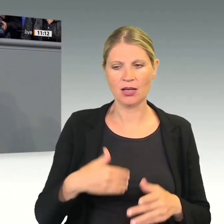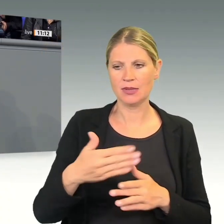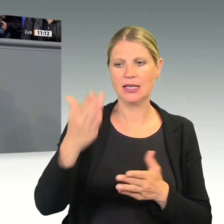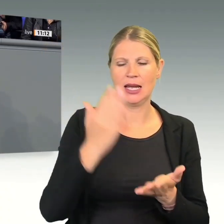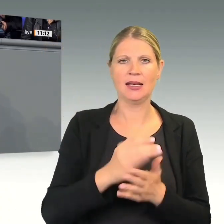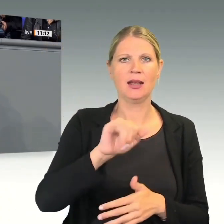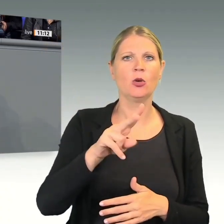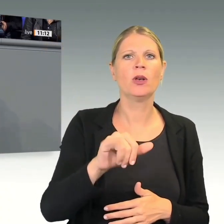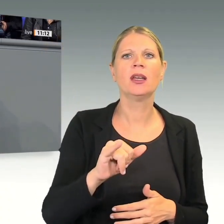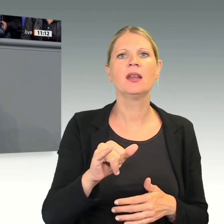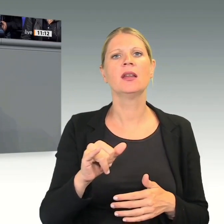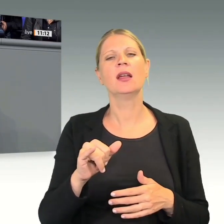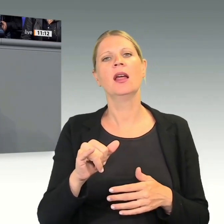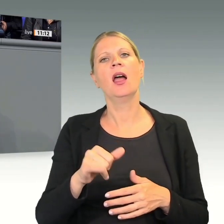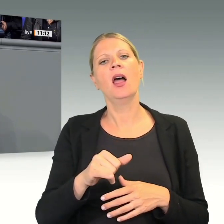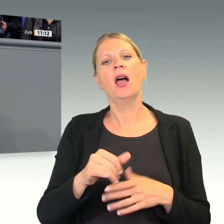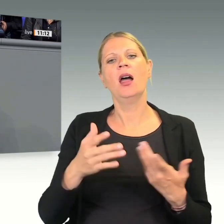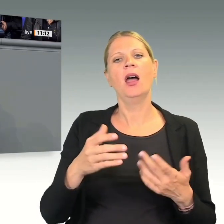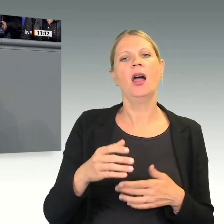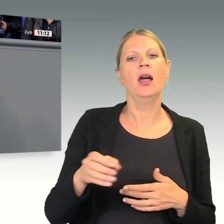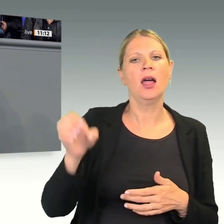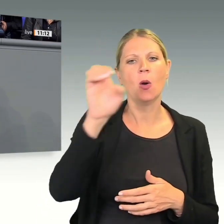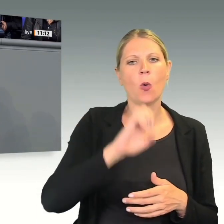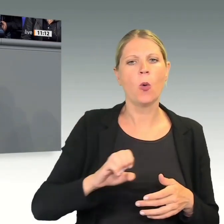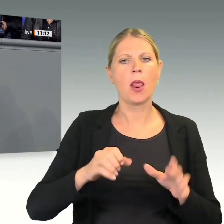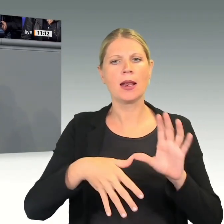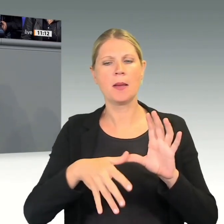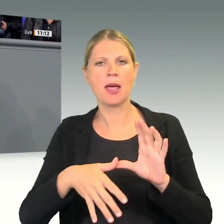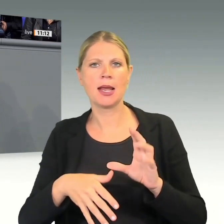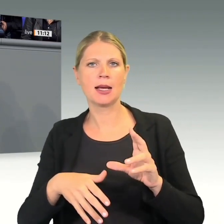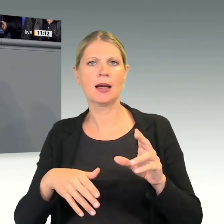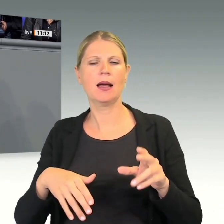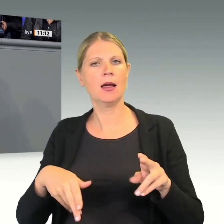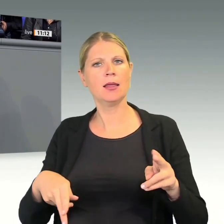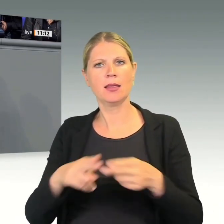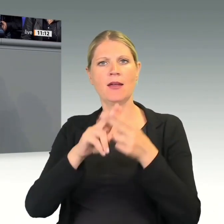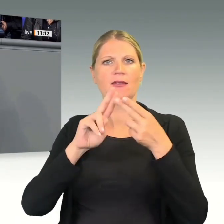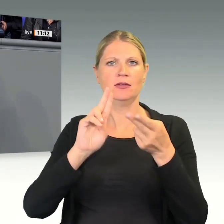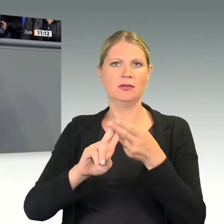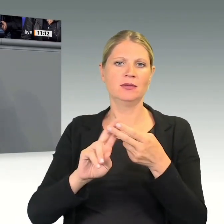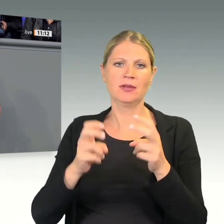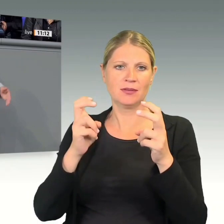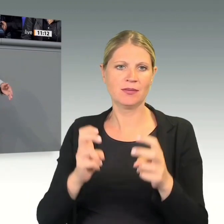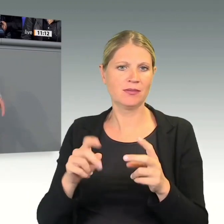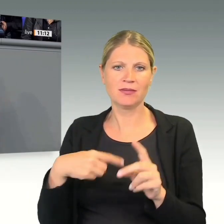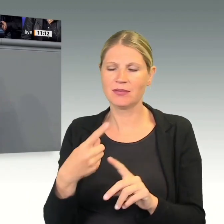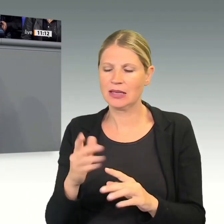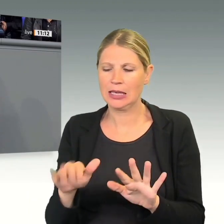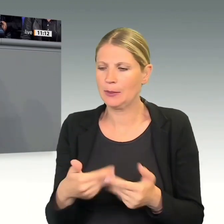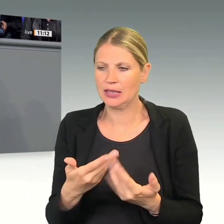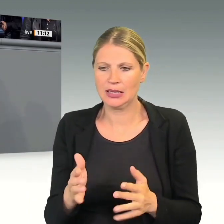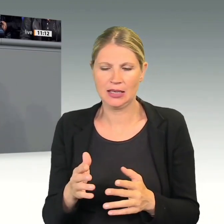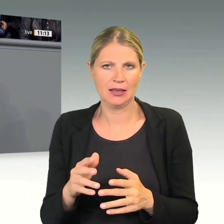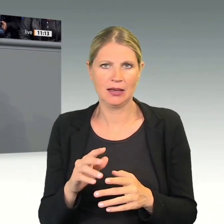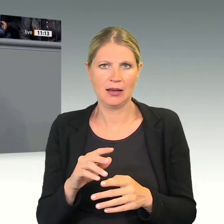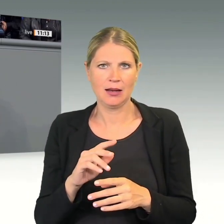stattfindet. In Europa gibt es große Widerstände. Die französische Nationalversammlung hat erst letzte Woche eine Resolution verabschiedet gegen dieses Abkommen.